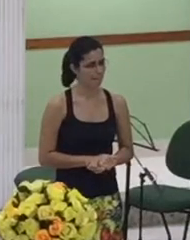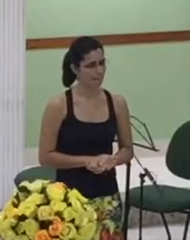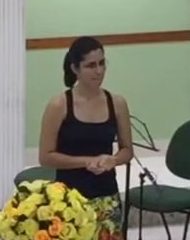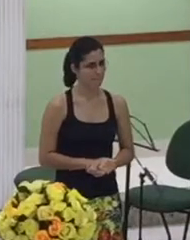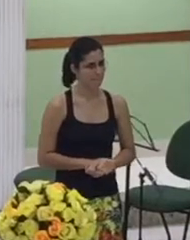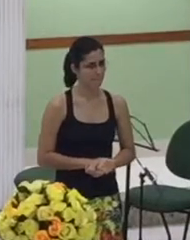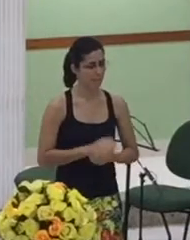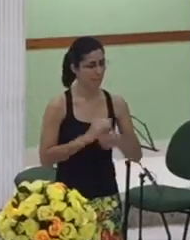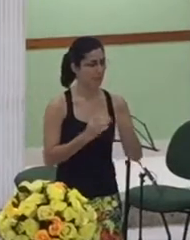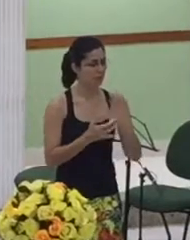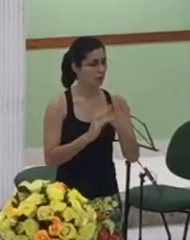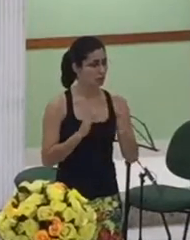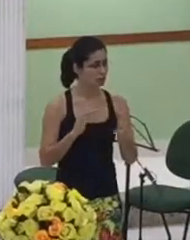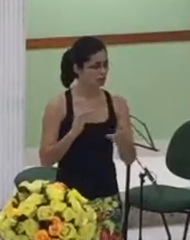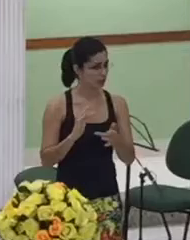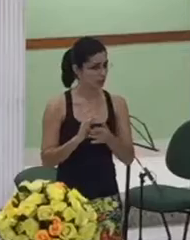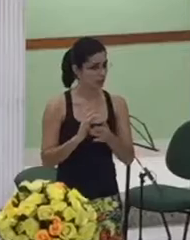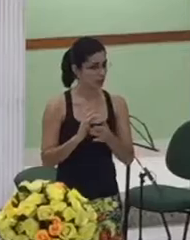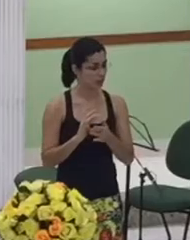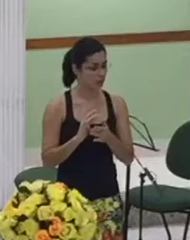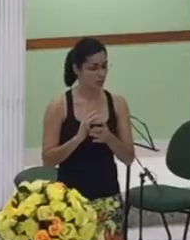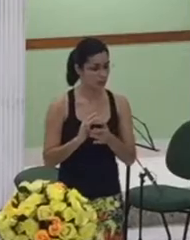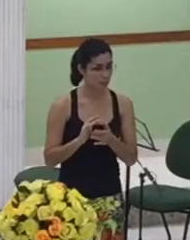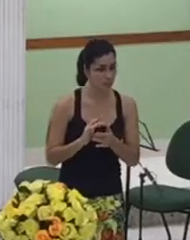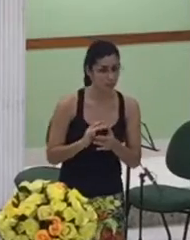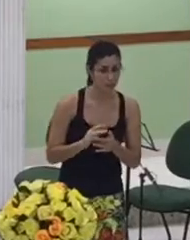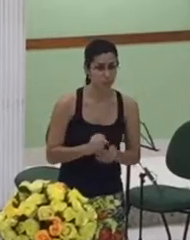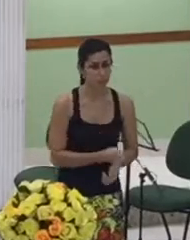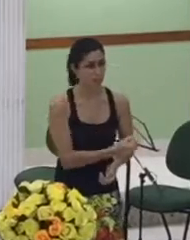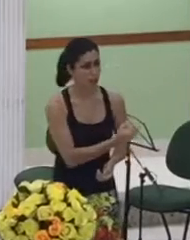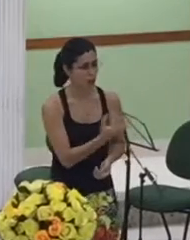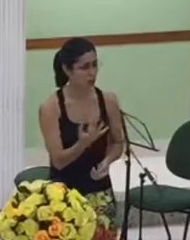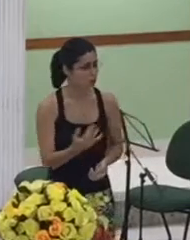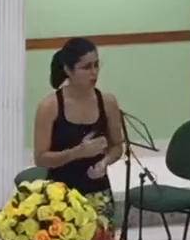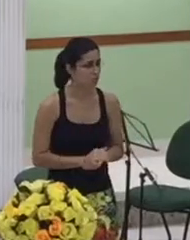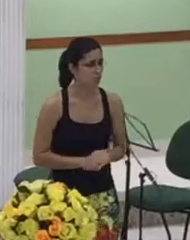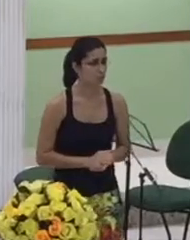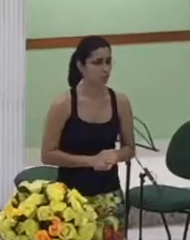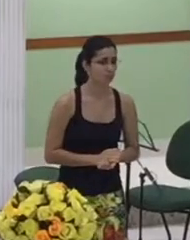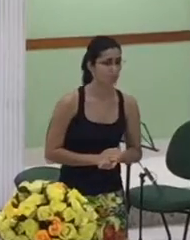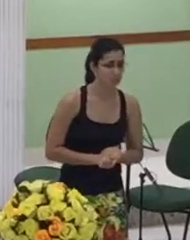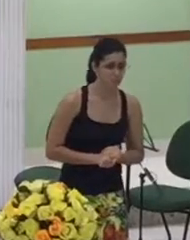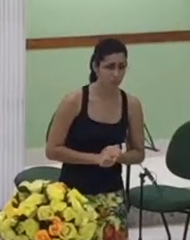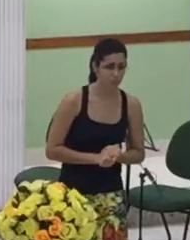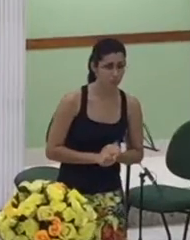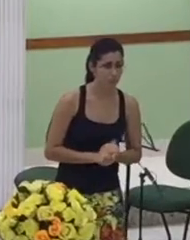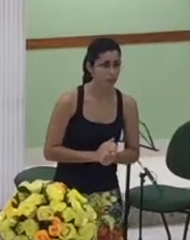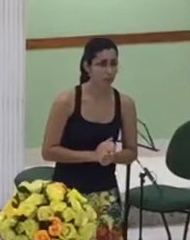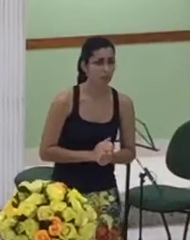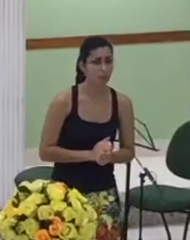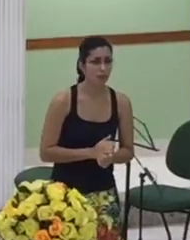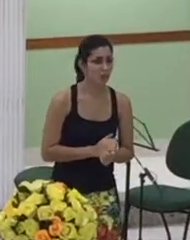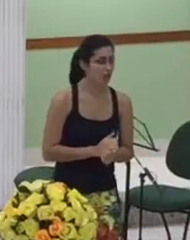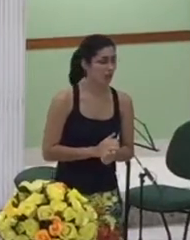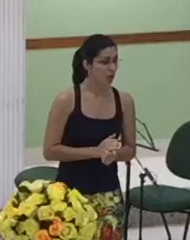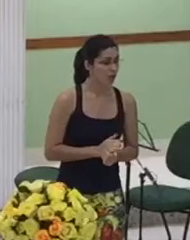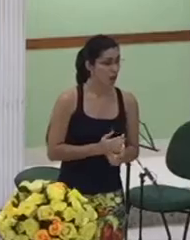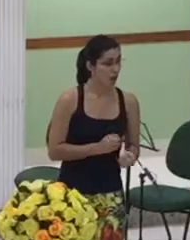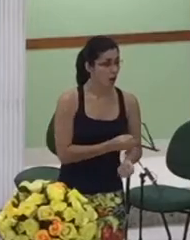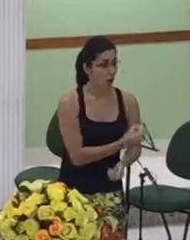Jesus para escândalo e muitos na sua época tinham entre seus discípulos mulheres que serviam com seus